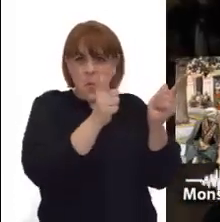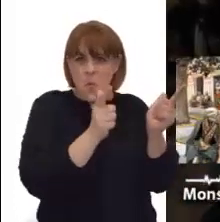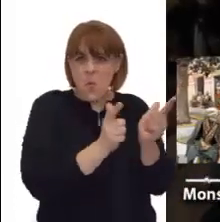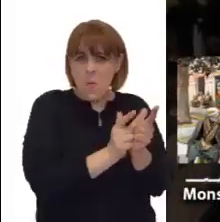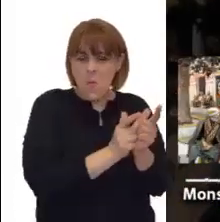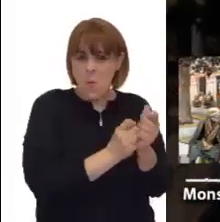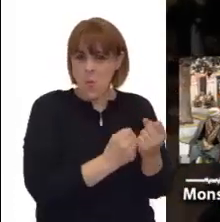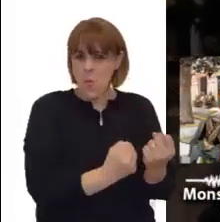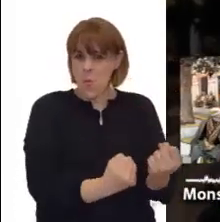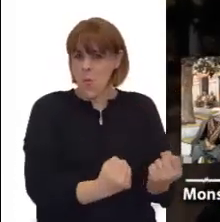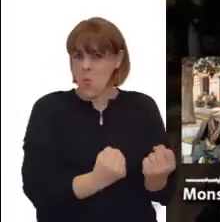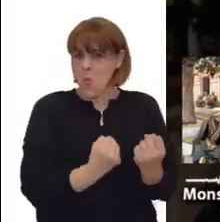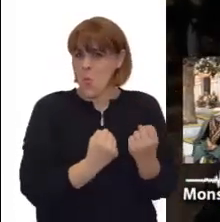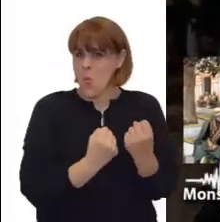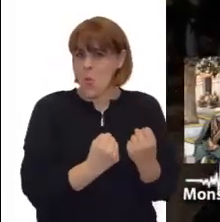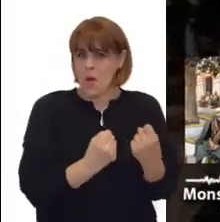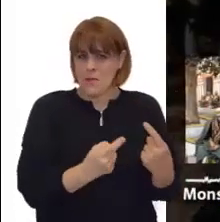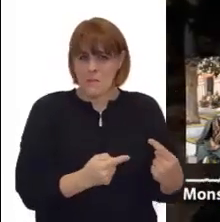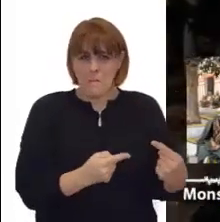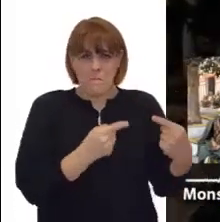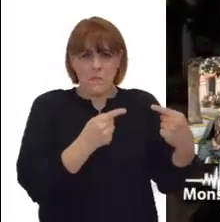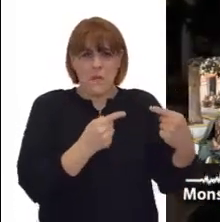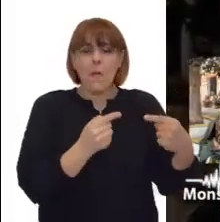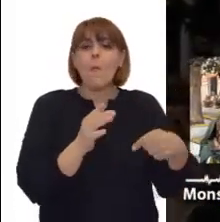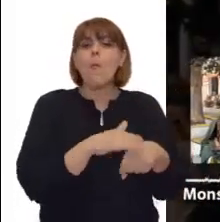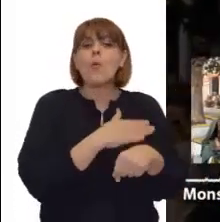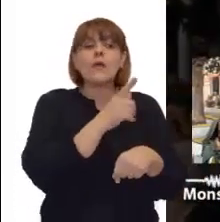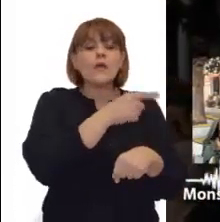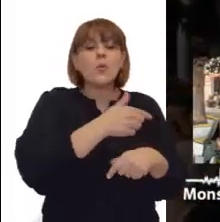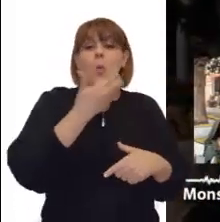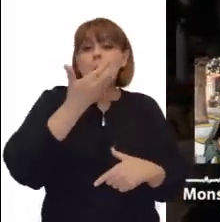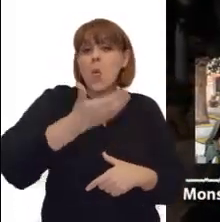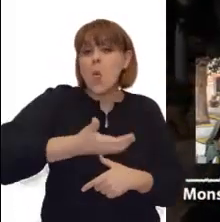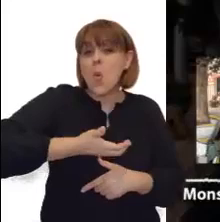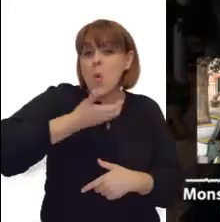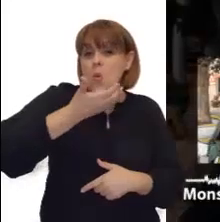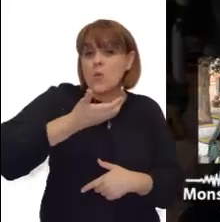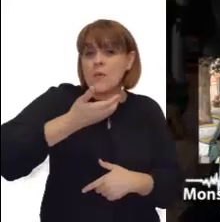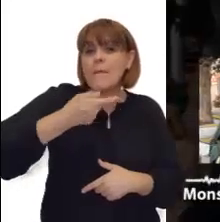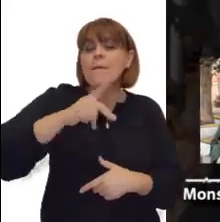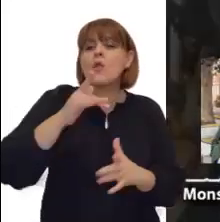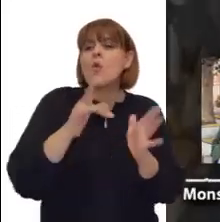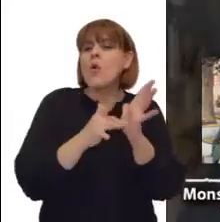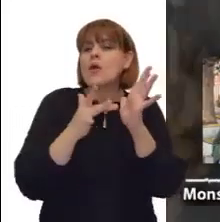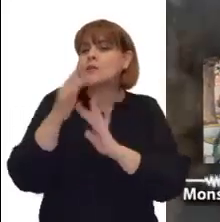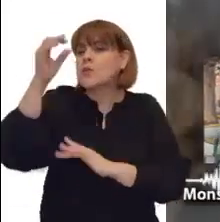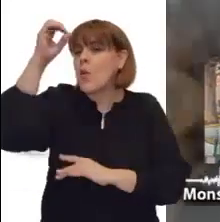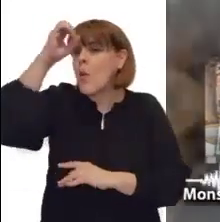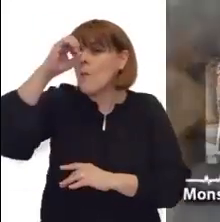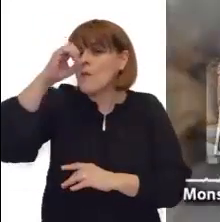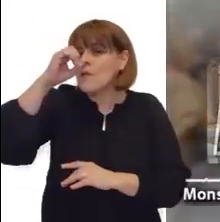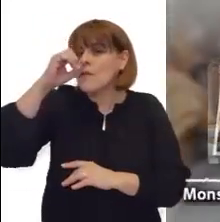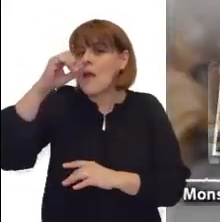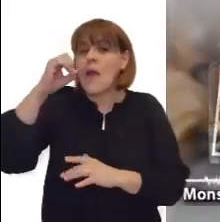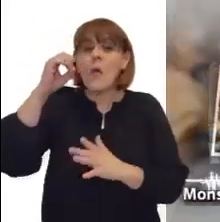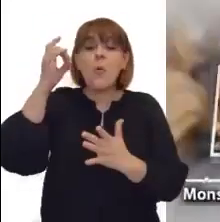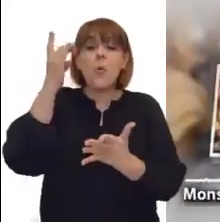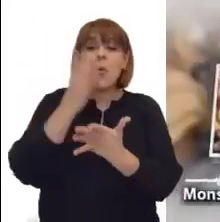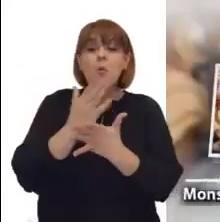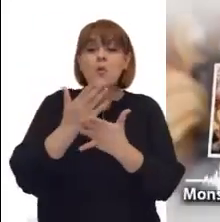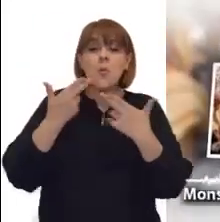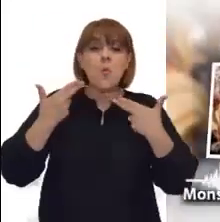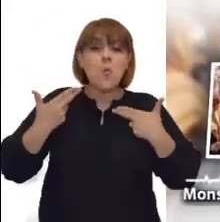vida al pueblo? Solamente en el segundo caso tendrán verdadero valor y las debemos conservar.